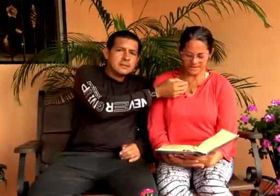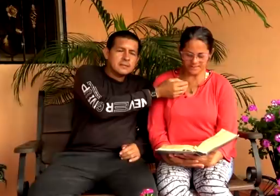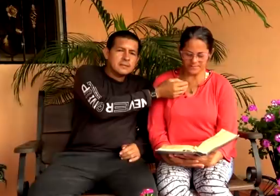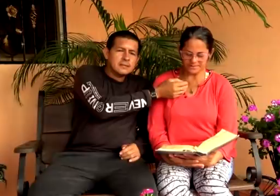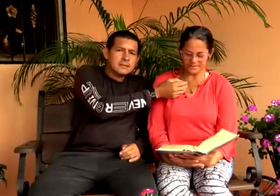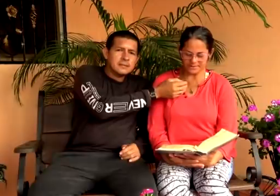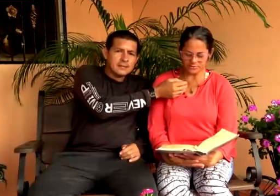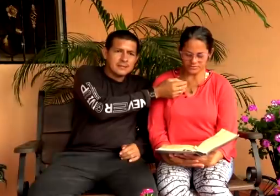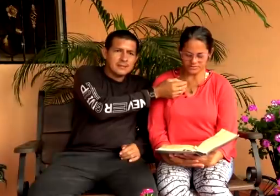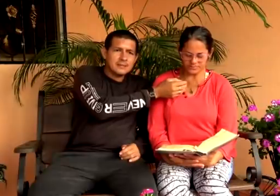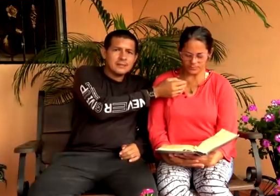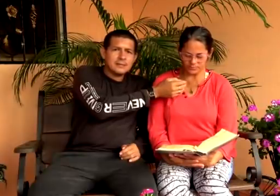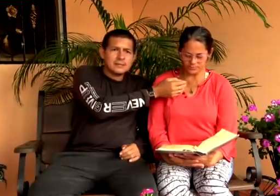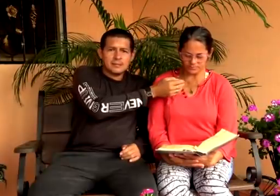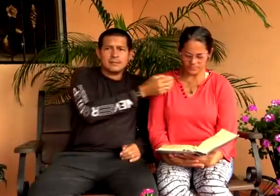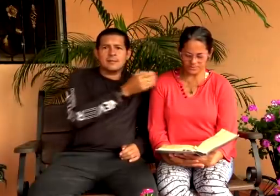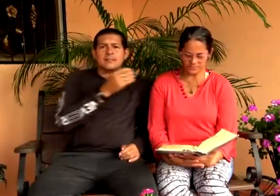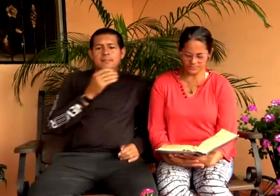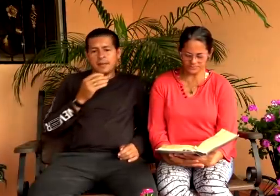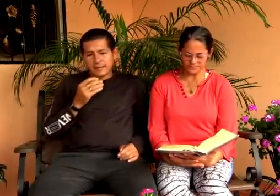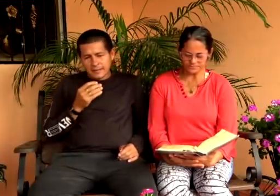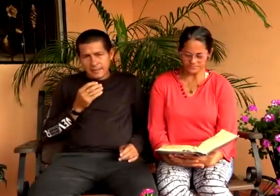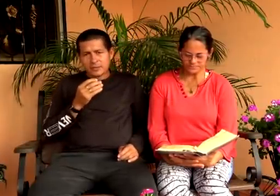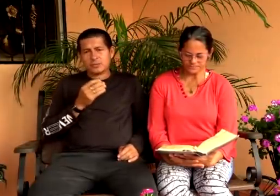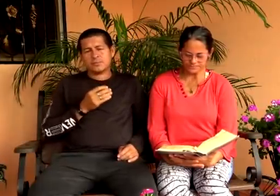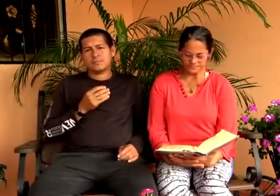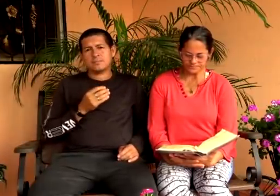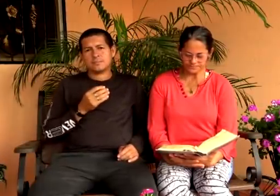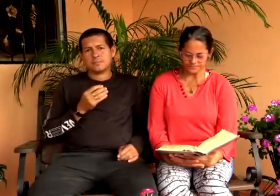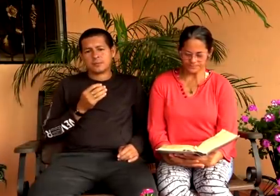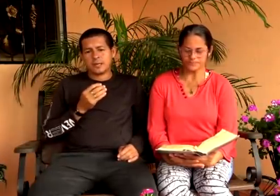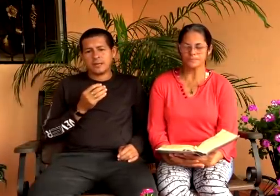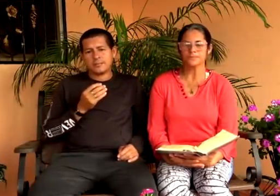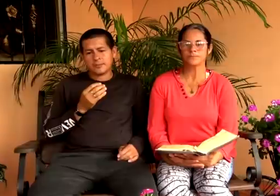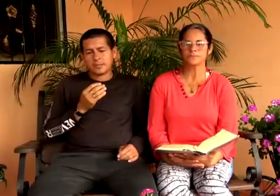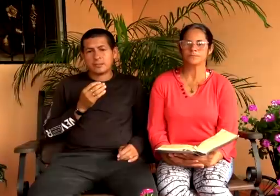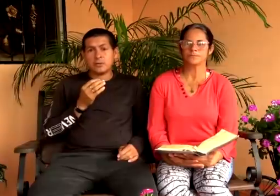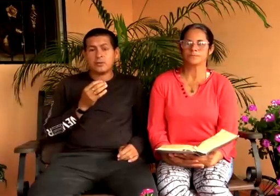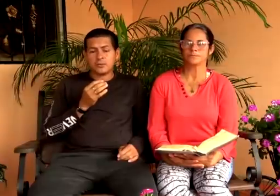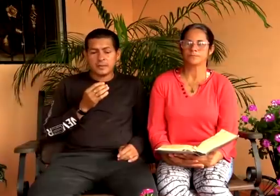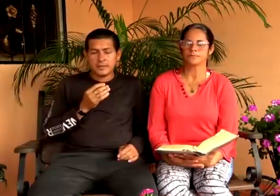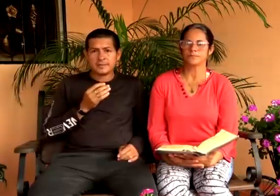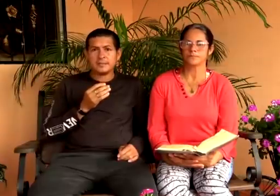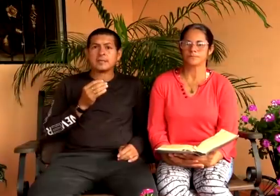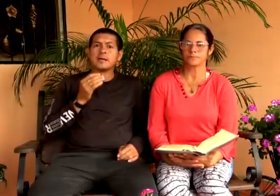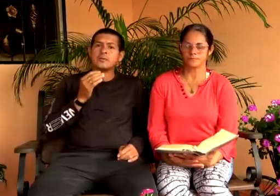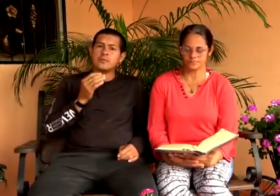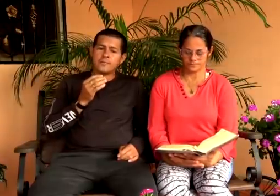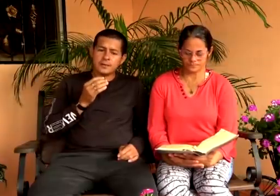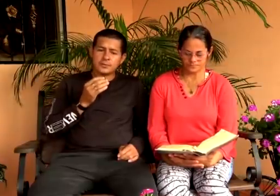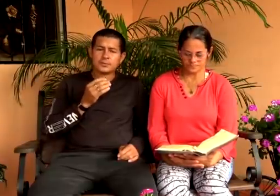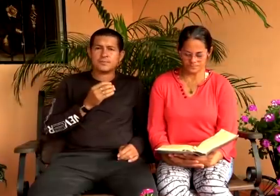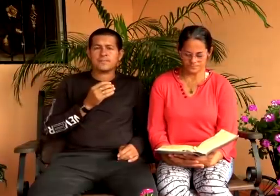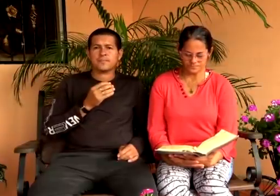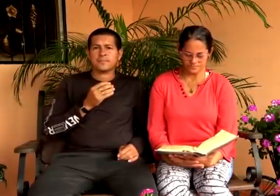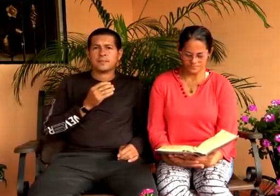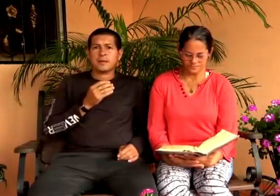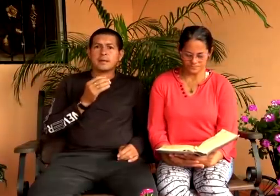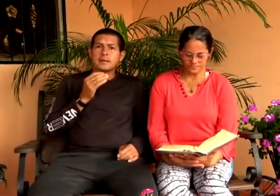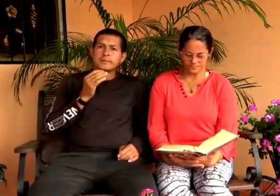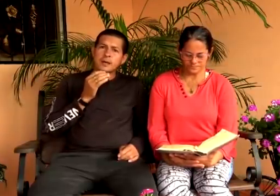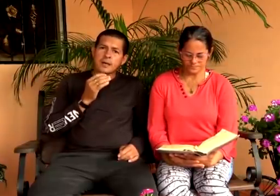Ustedes serán verdaderos discípulos míos. Verdaderos. ¿Por qué? Porque el Señor hoy nos viene a enseñar que hay unos falsos